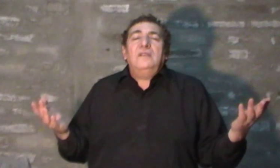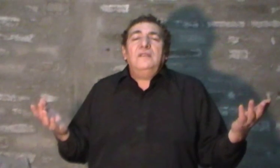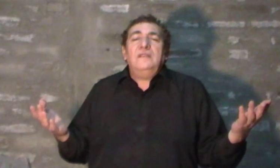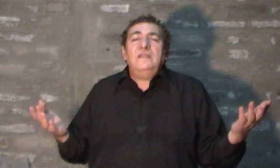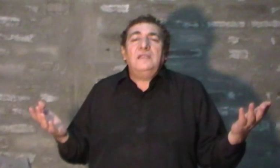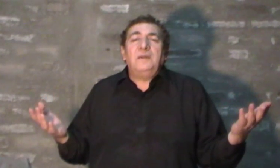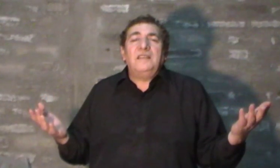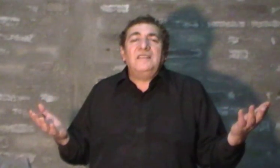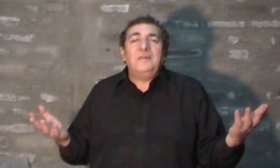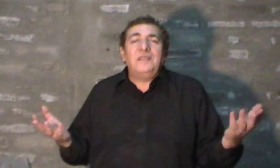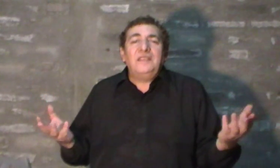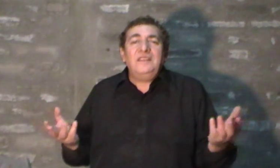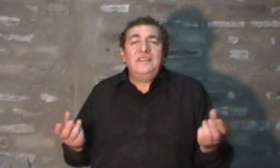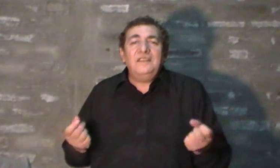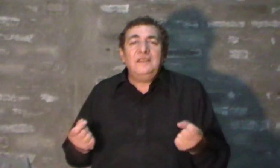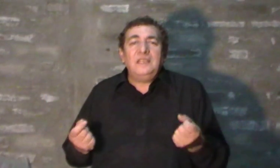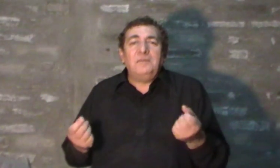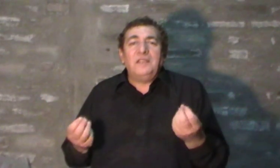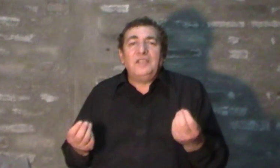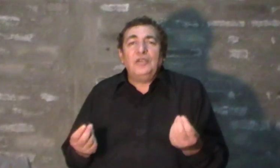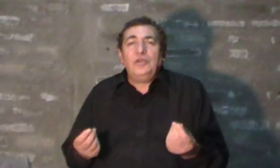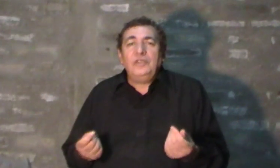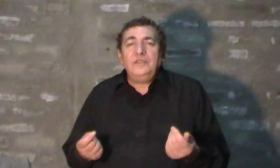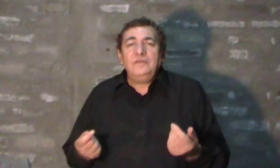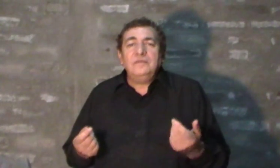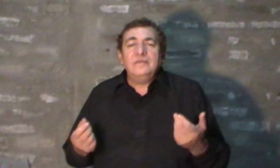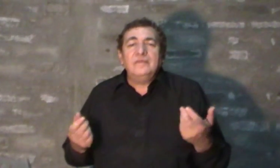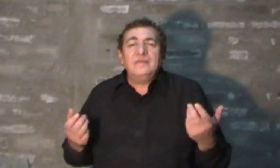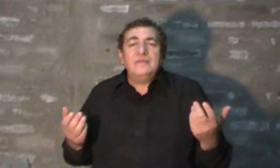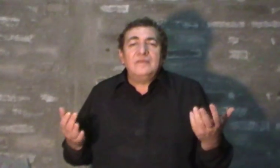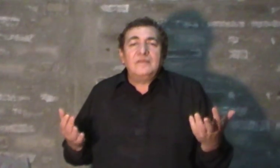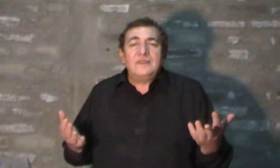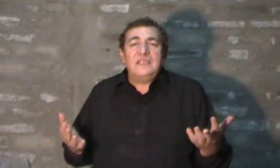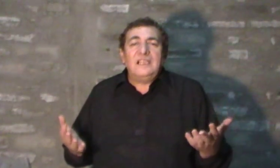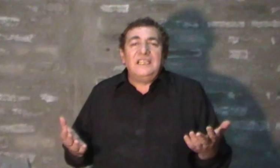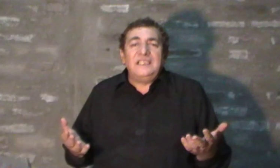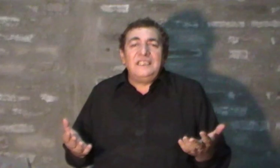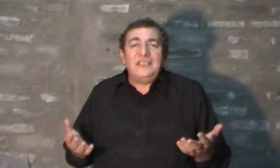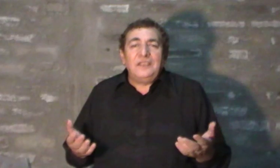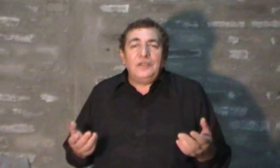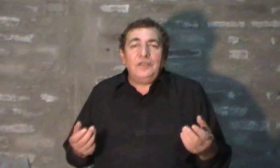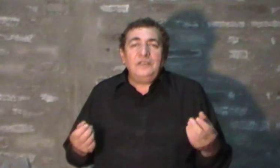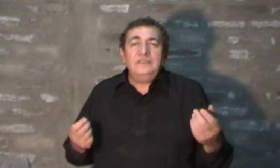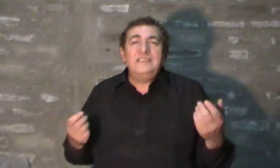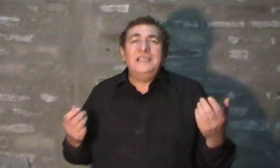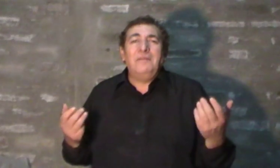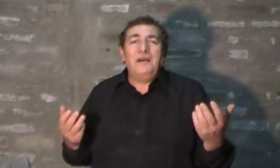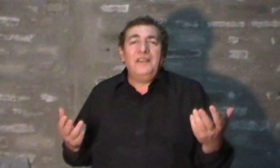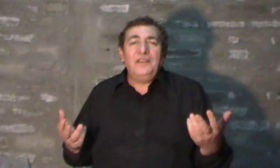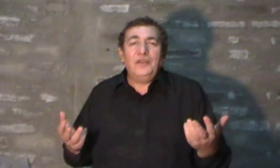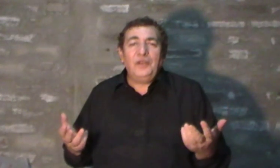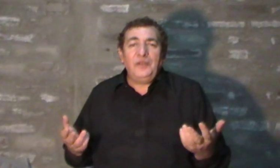el pan que se merece, el pan de hoy, la alegría de hoy, la paz de hoy.